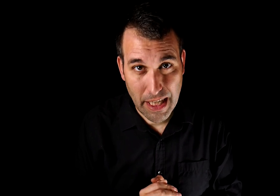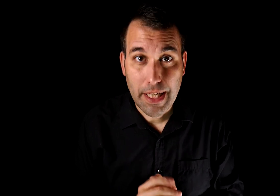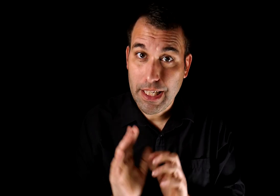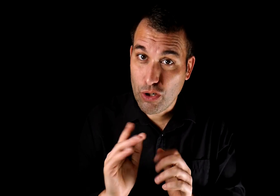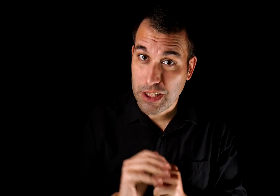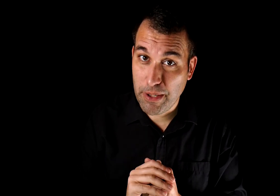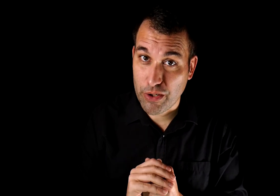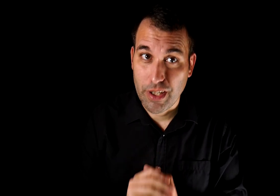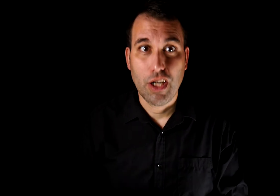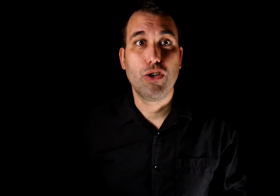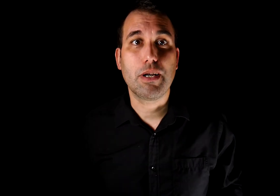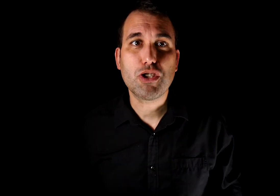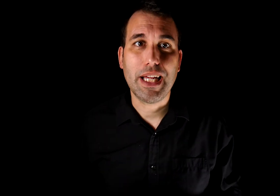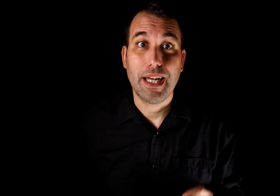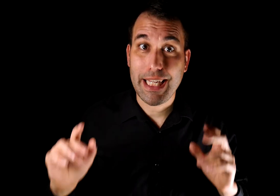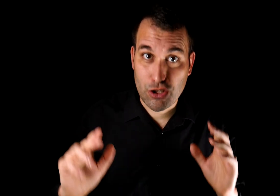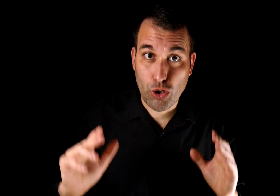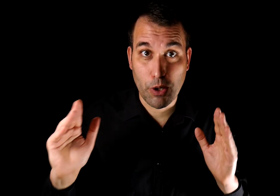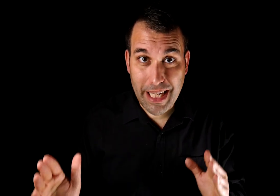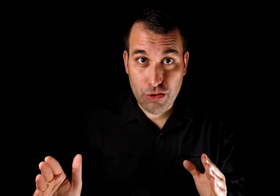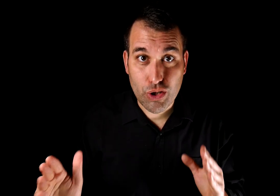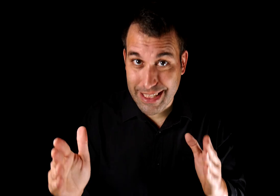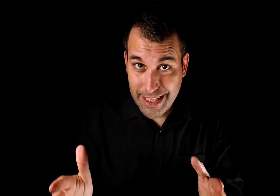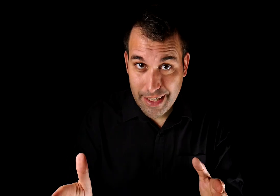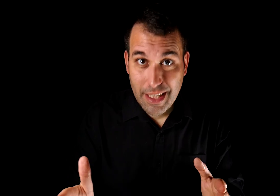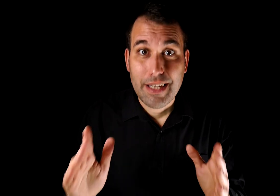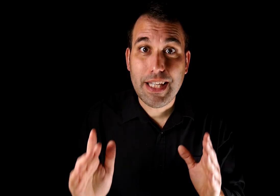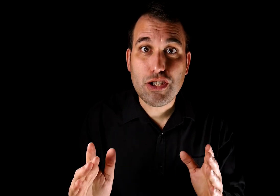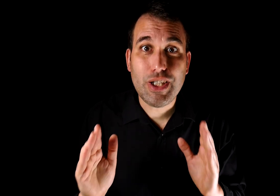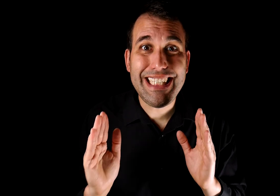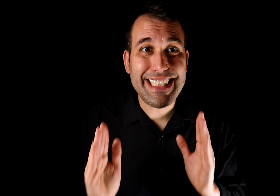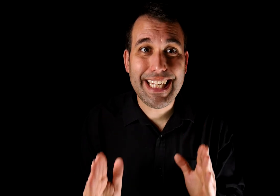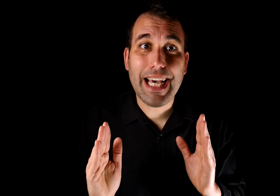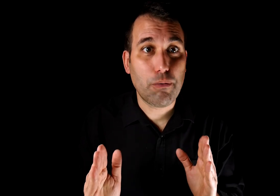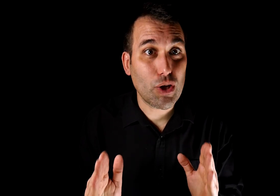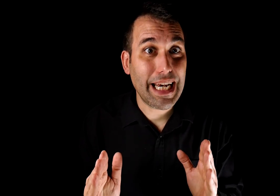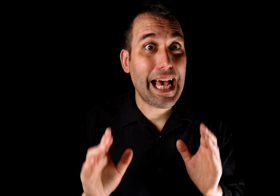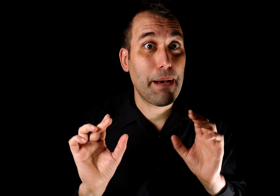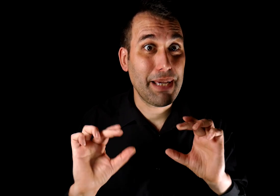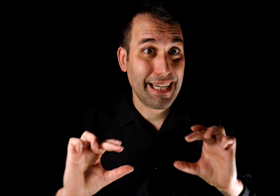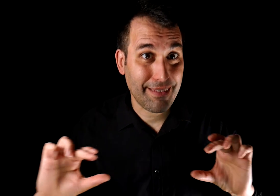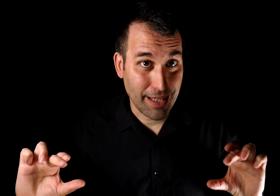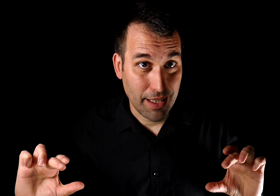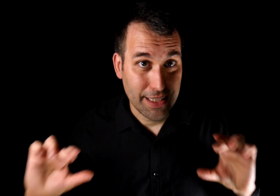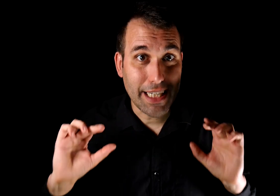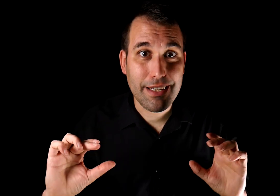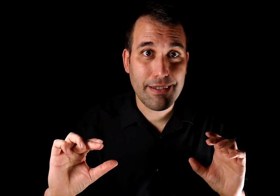Y lo que es peor, notamos que el estoy bromeando, que sigue, de hecho ni siquiera aborda la amenaza. Ya que dice,